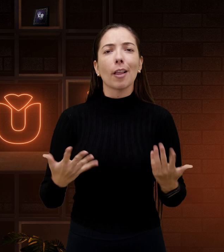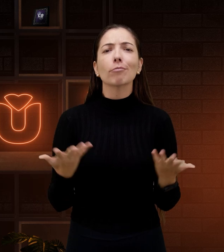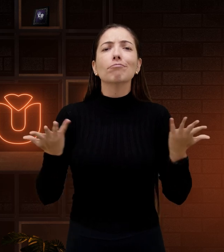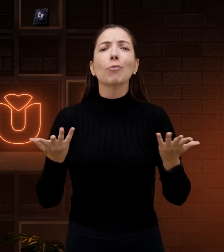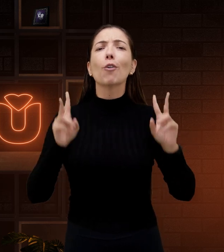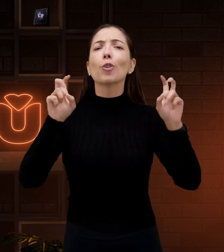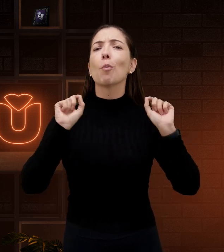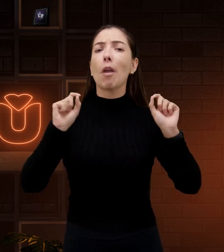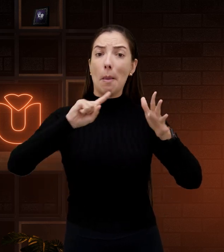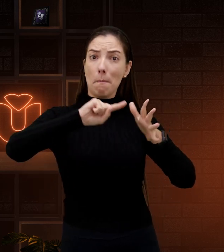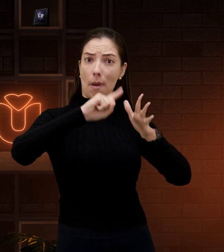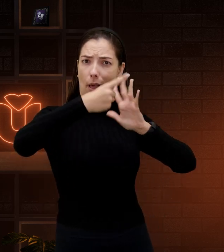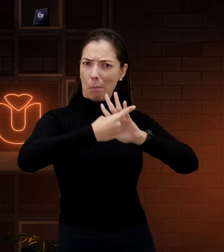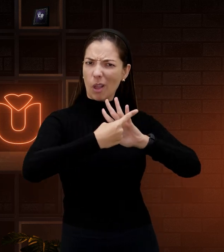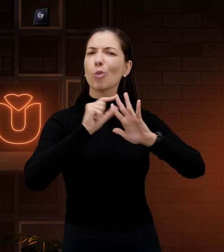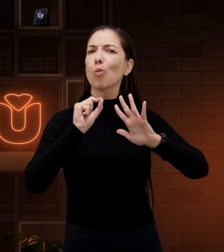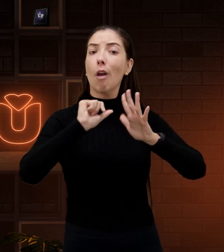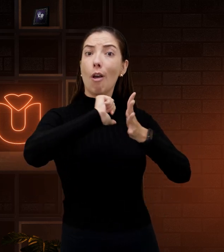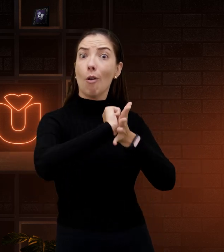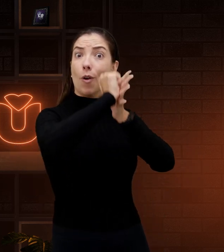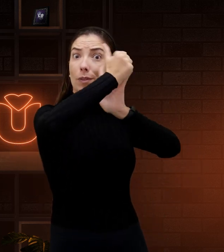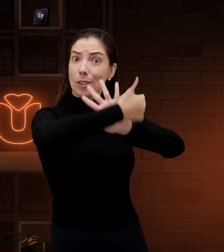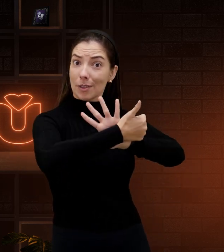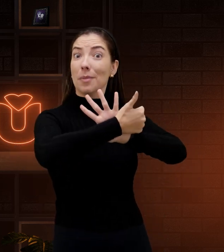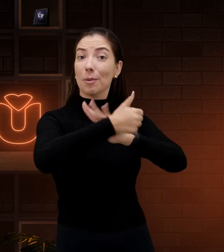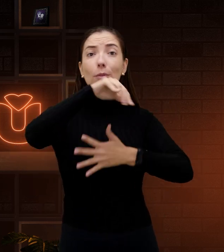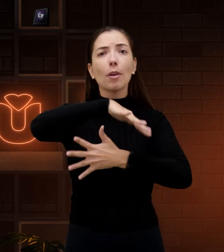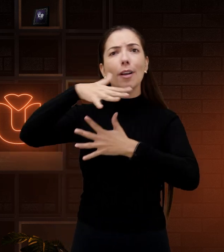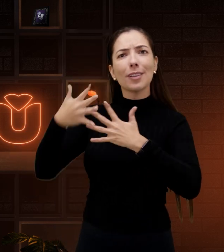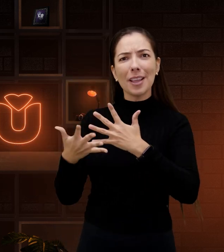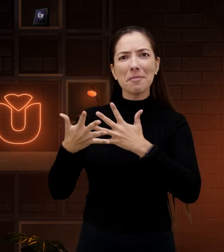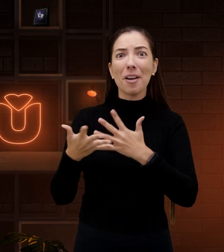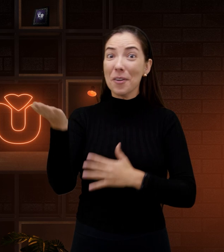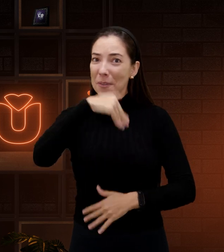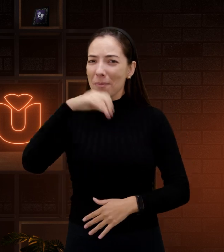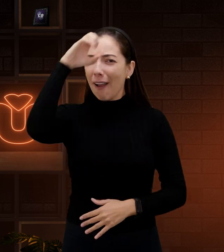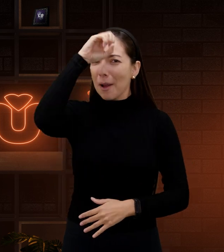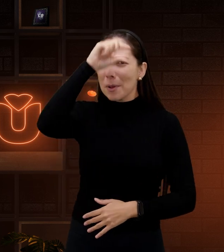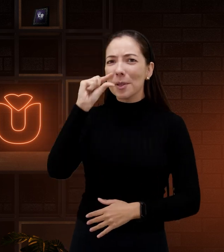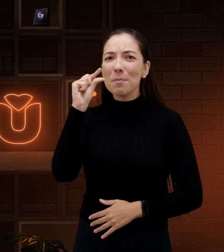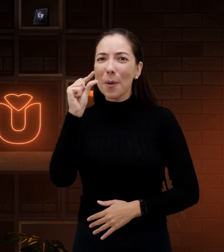O tema do nosso vídeo hoje é sobre um parâmetro da Libras, a configuração de mão. Vamos aprender um pouquinho?